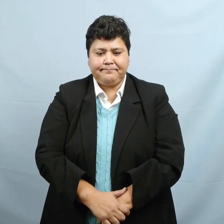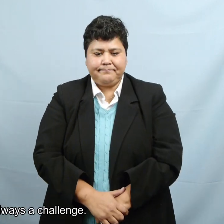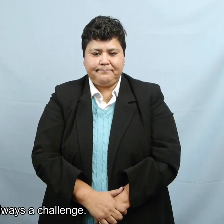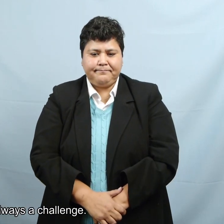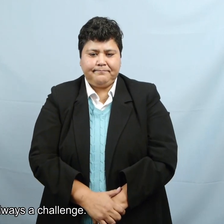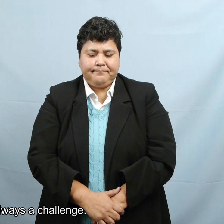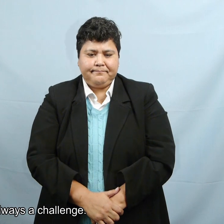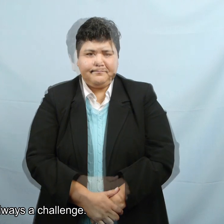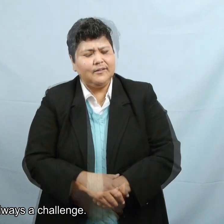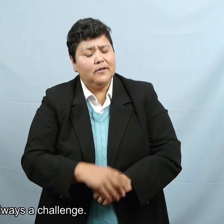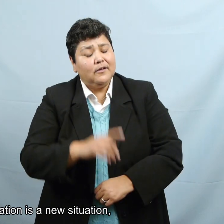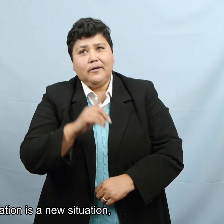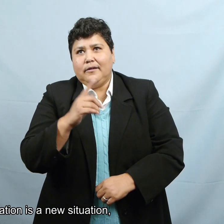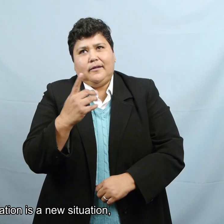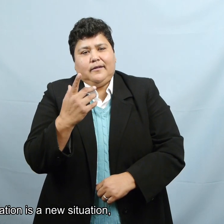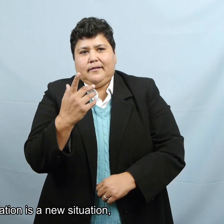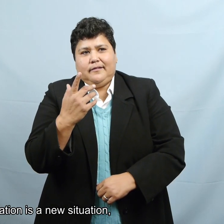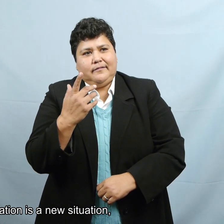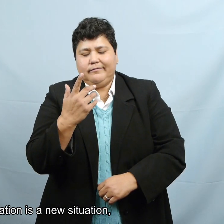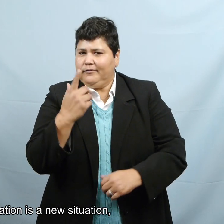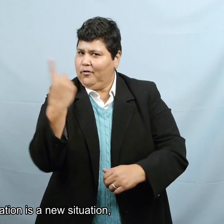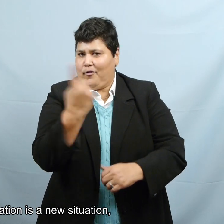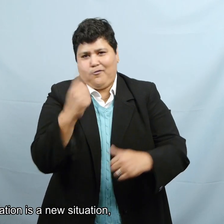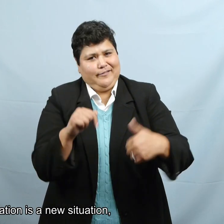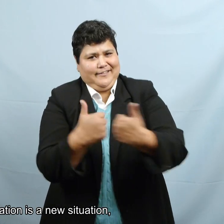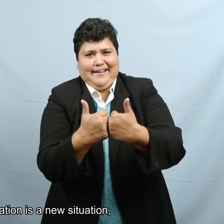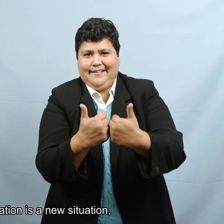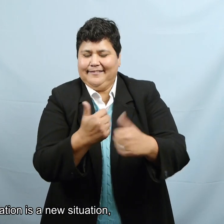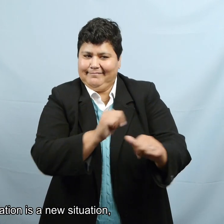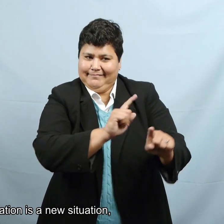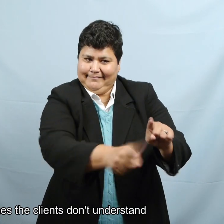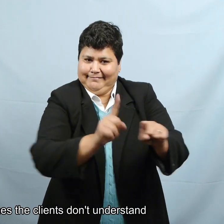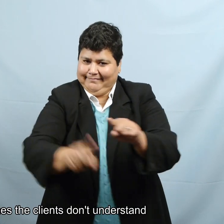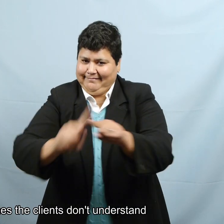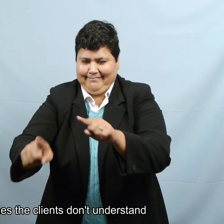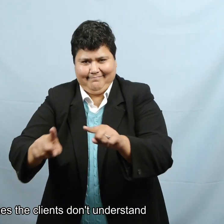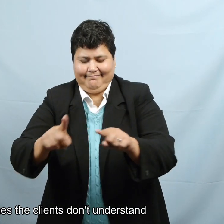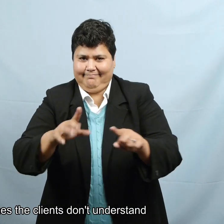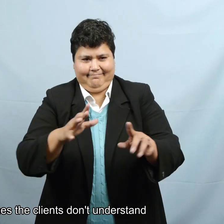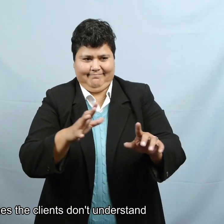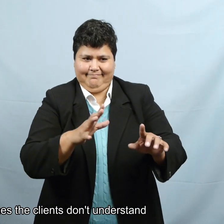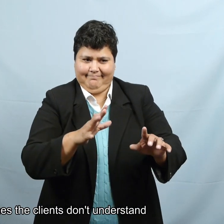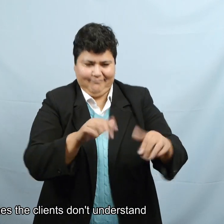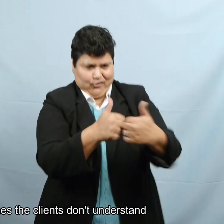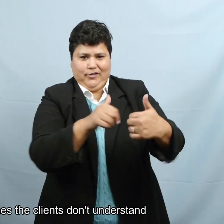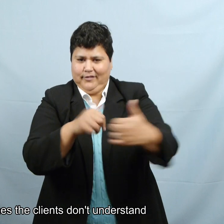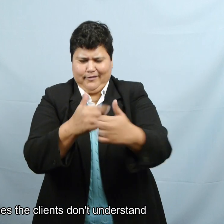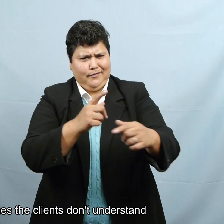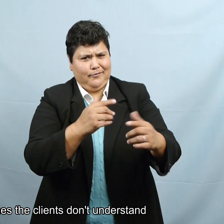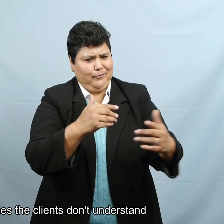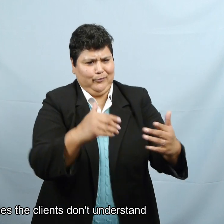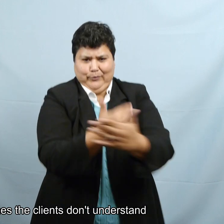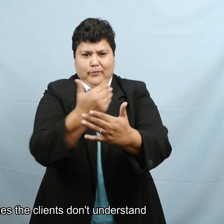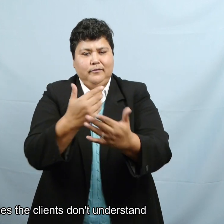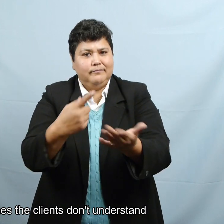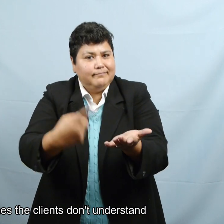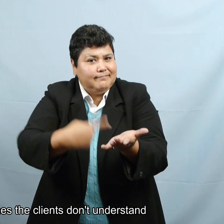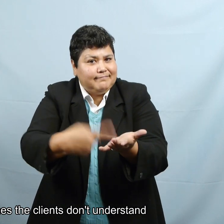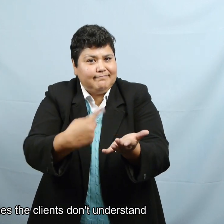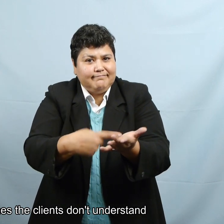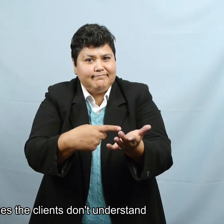Y es un reto siempre. Cada situación es una situación nueva. Porque a veces no hay entendimiento entre